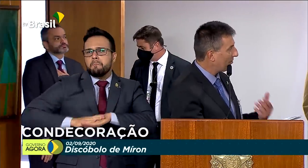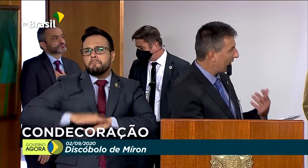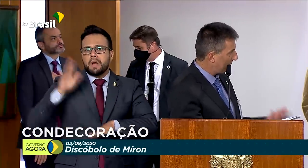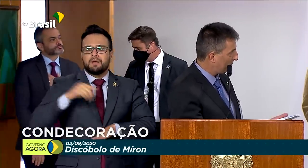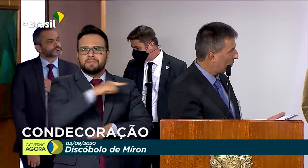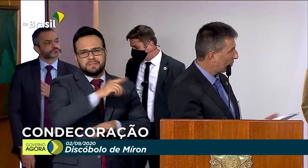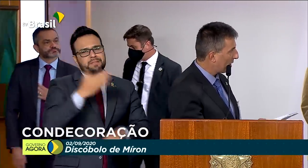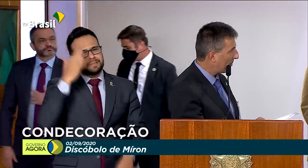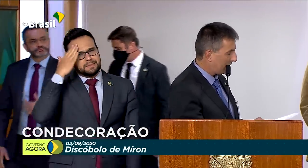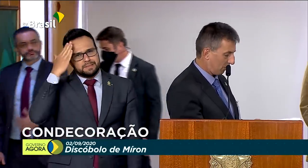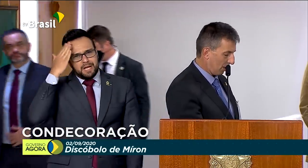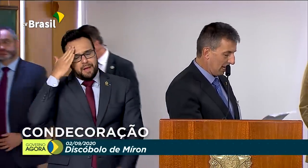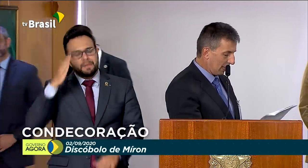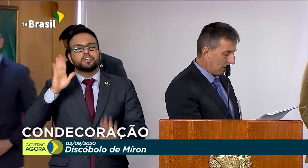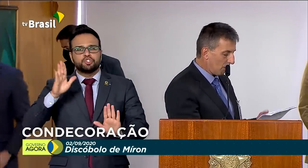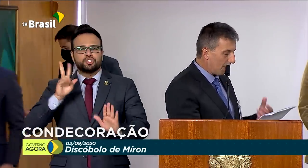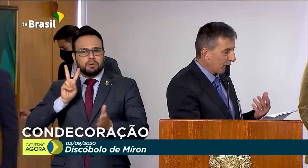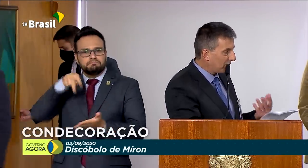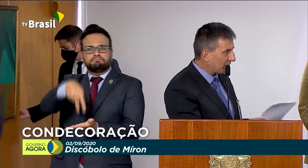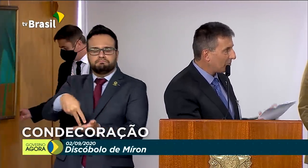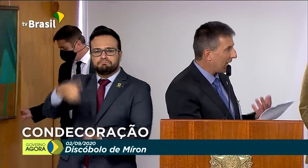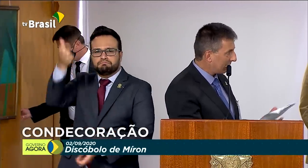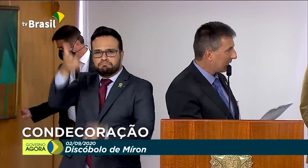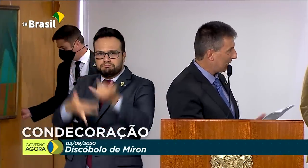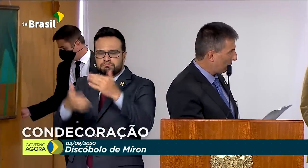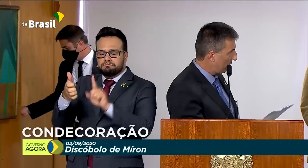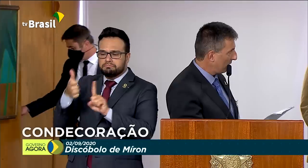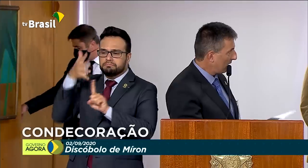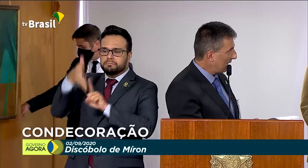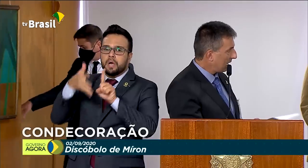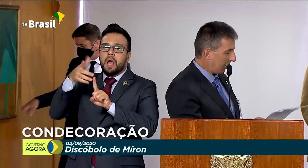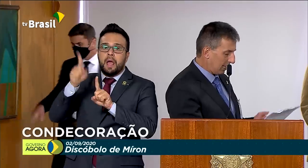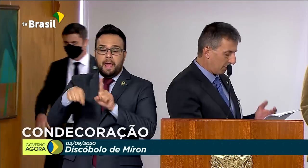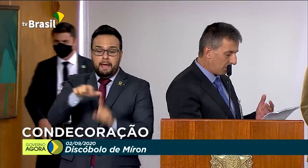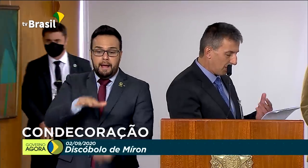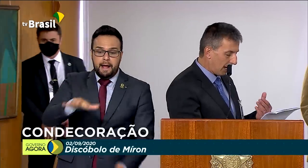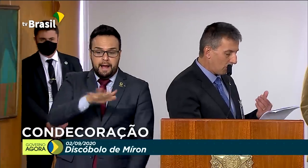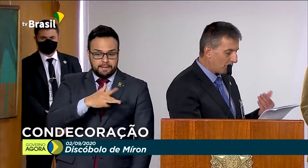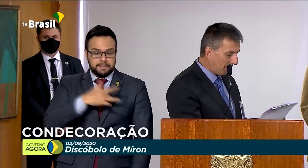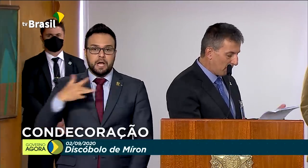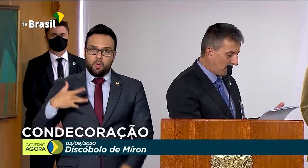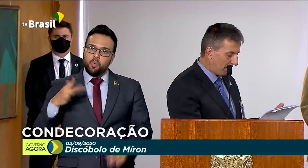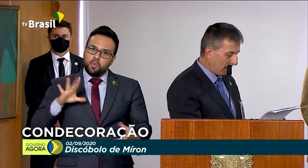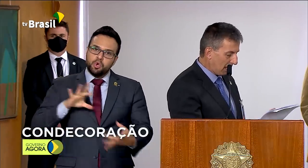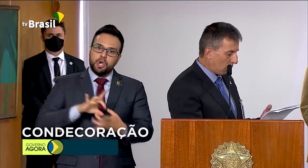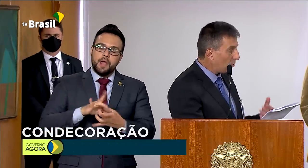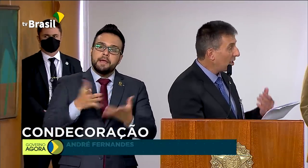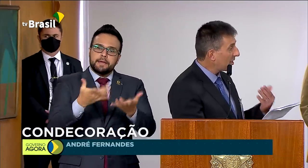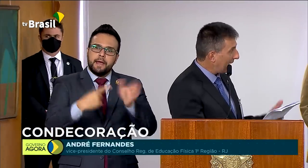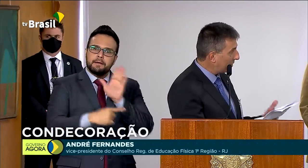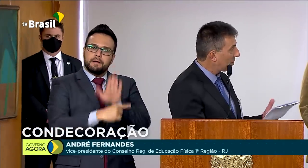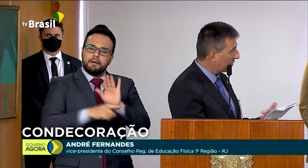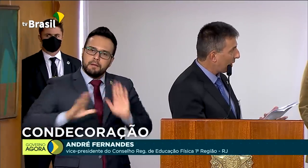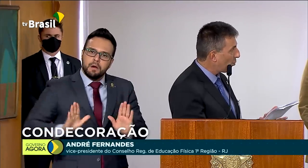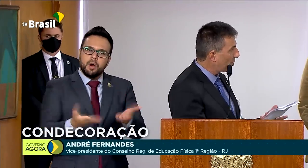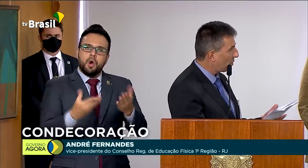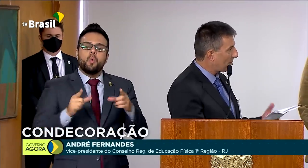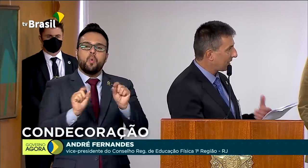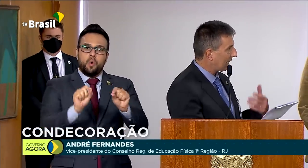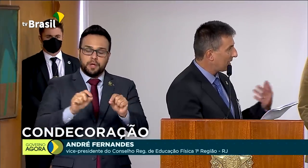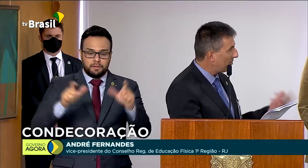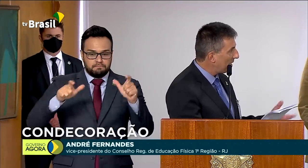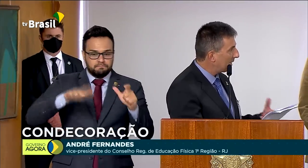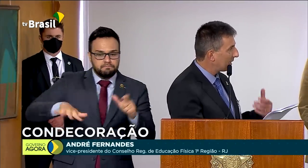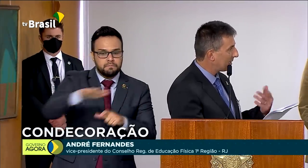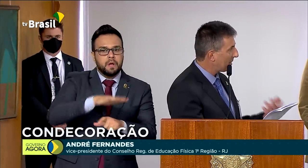senhor em vários posicionamentos, como uma profissão da área da saúde. E a gente quer contribuir como unidades de saúde,